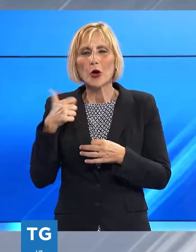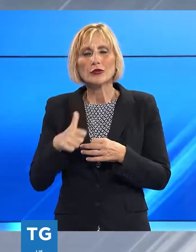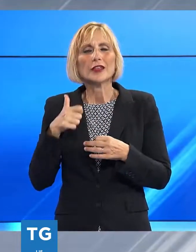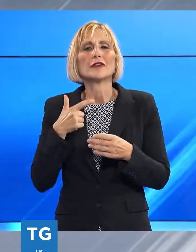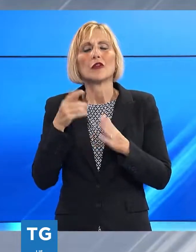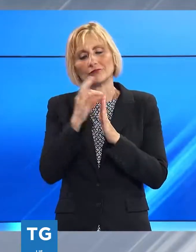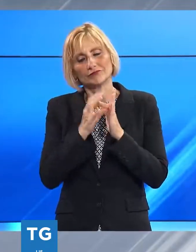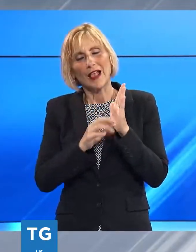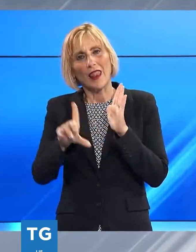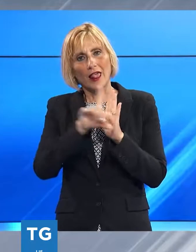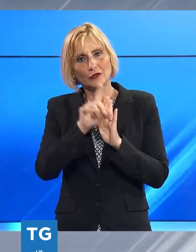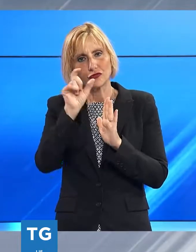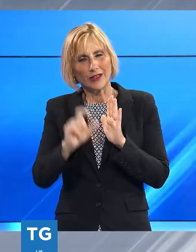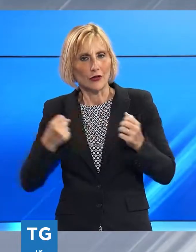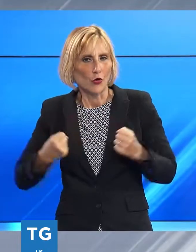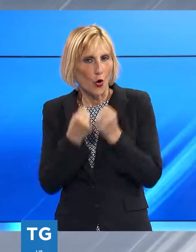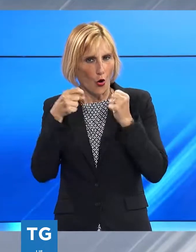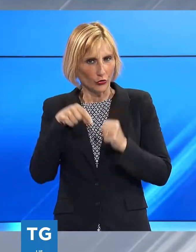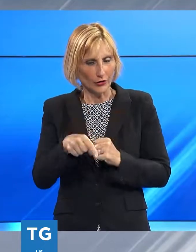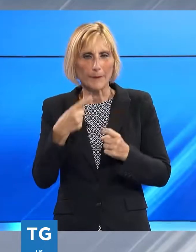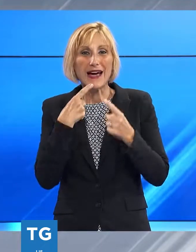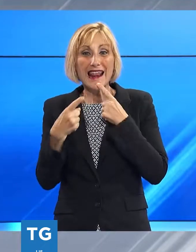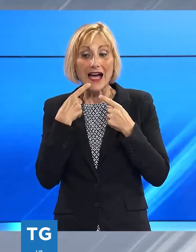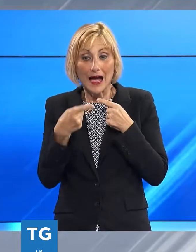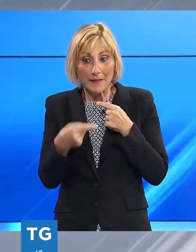costituzionali e il Parlamento lo starebbe per cancellare.